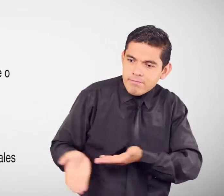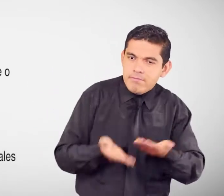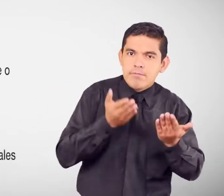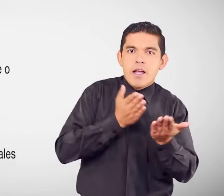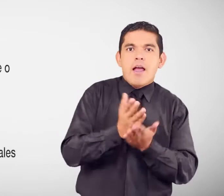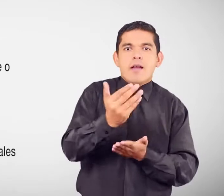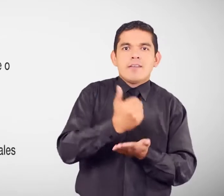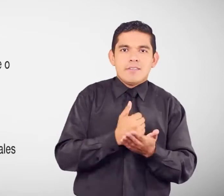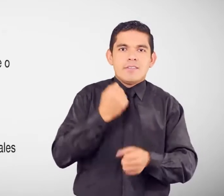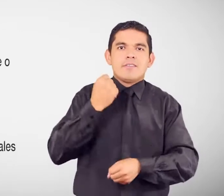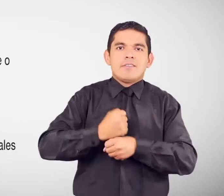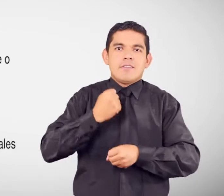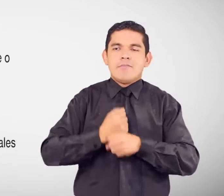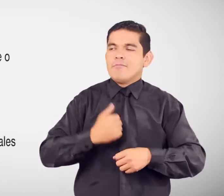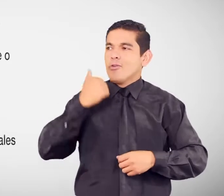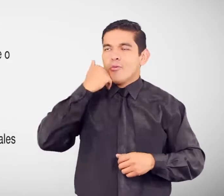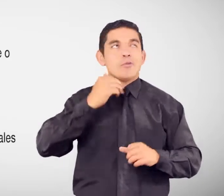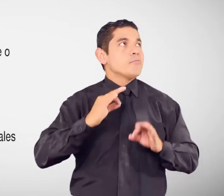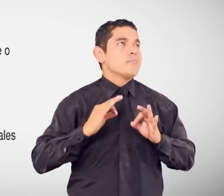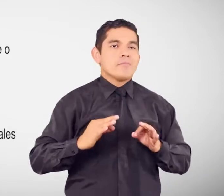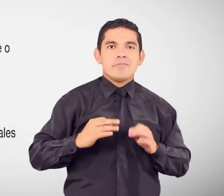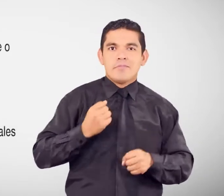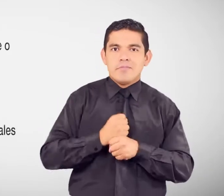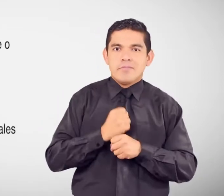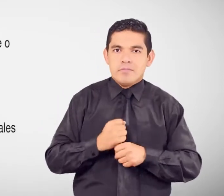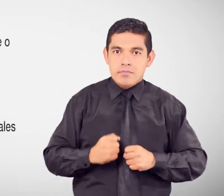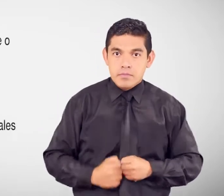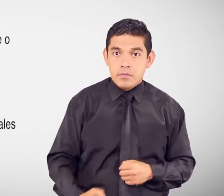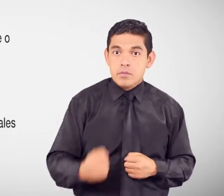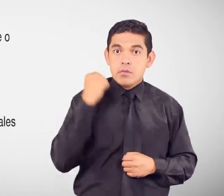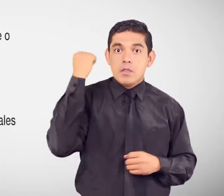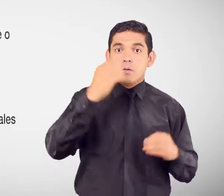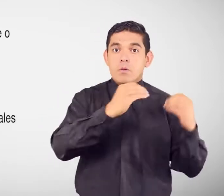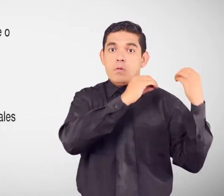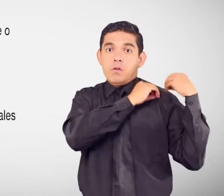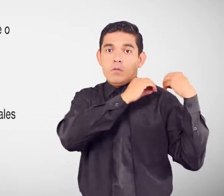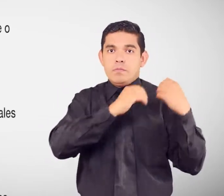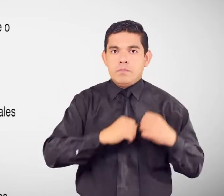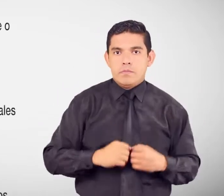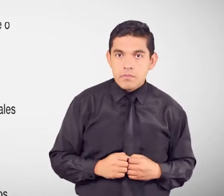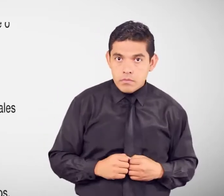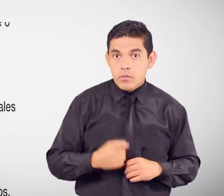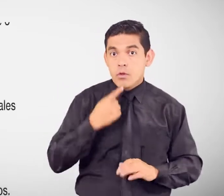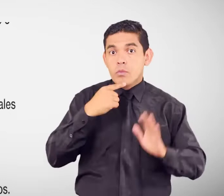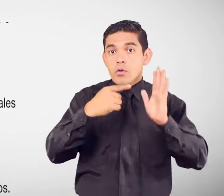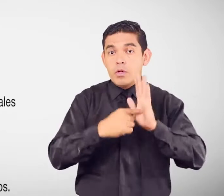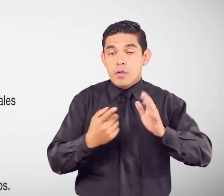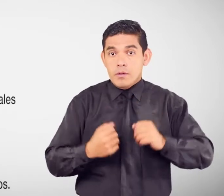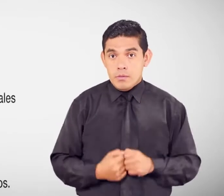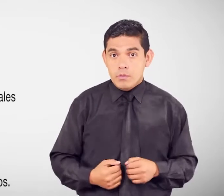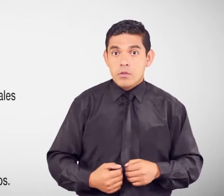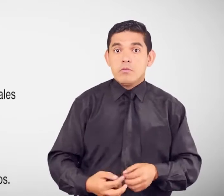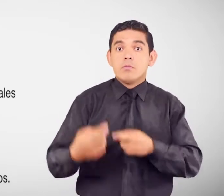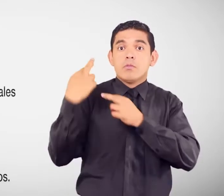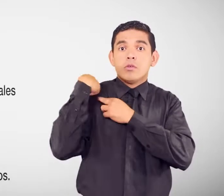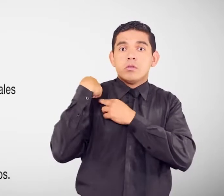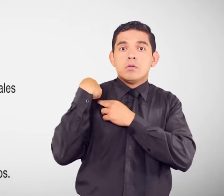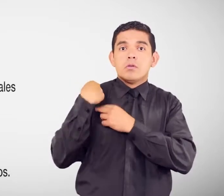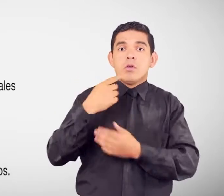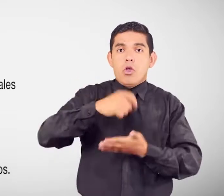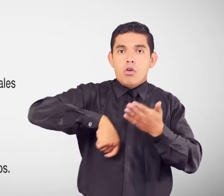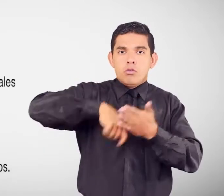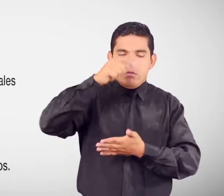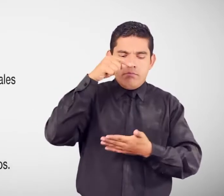tu adecuado desempeño Derechos y obligaciones Desempeñar las funciones para las cuales fuiste contratado